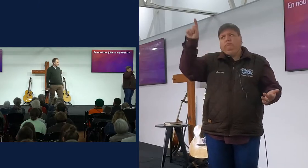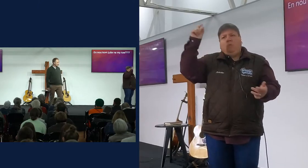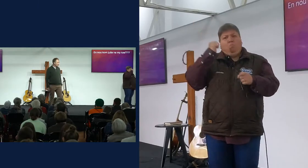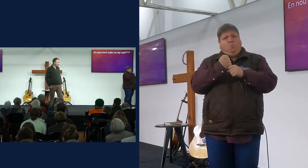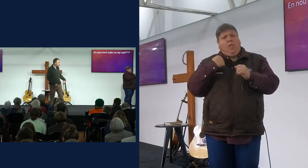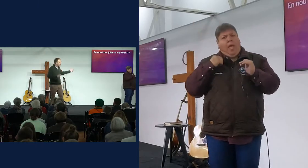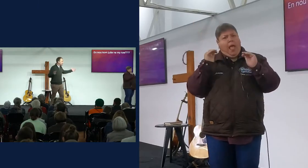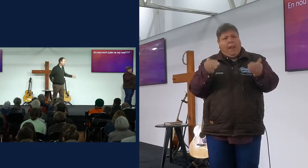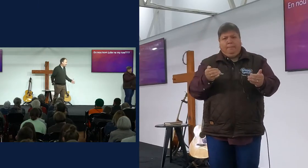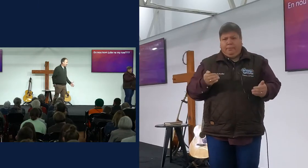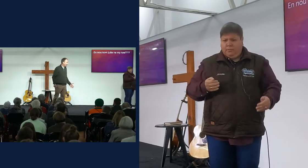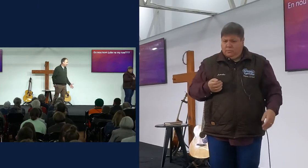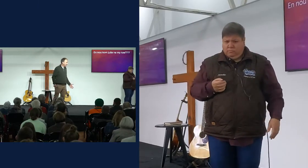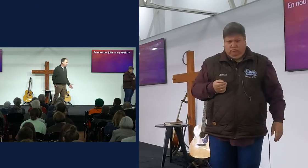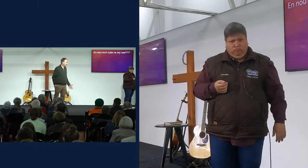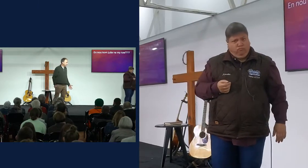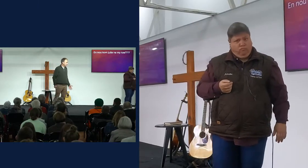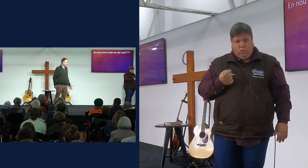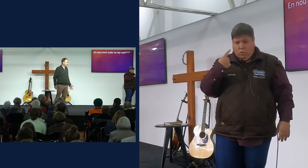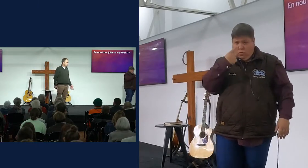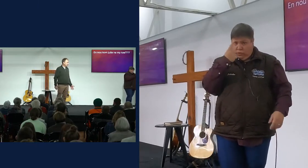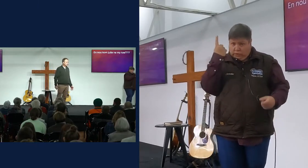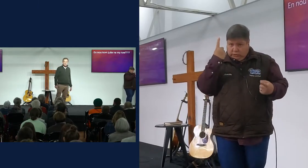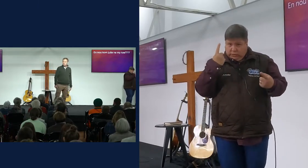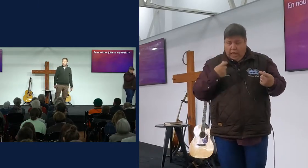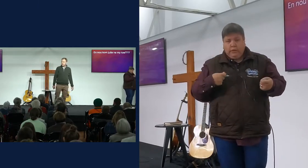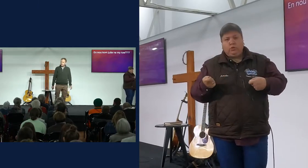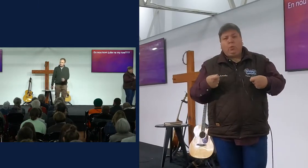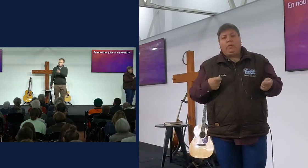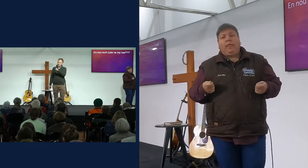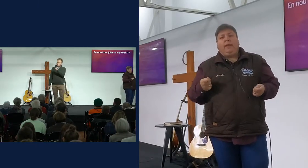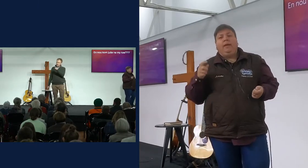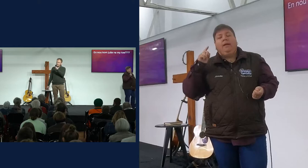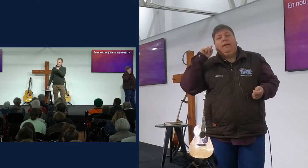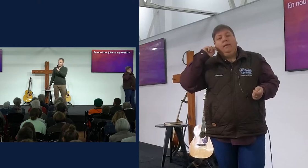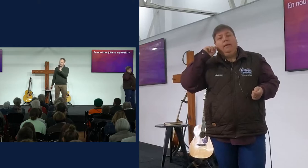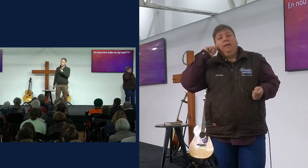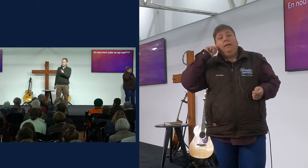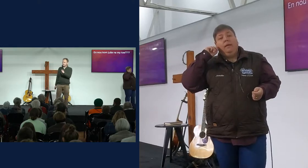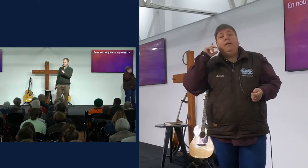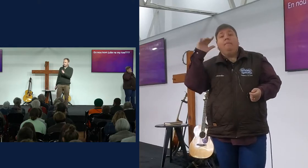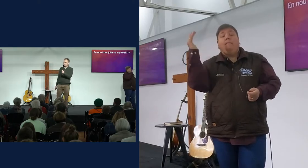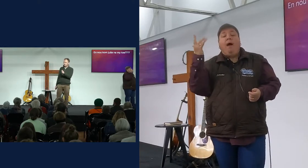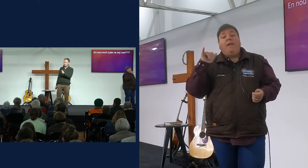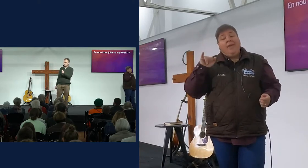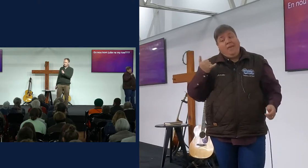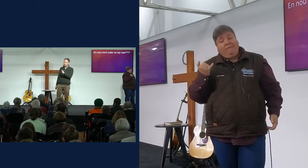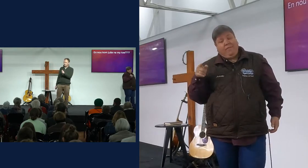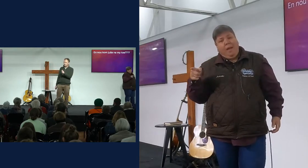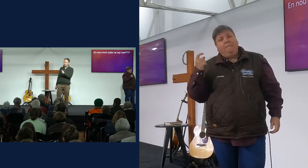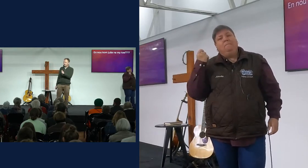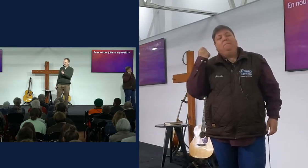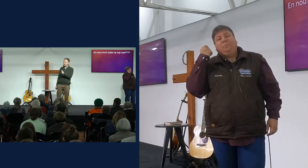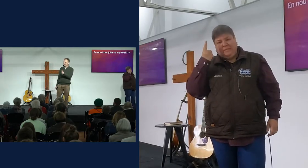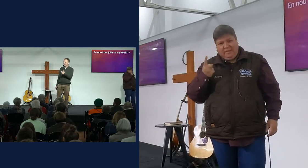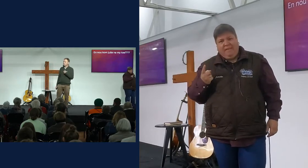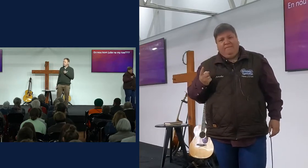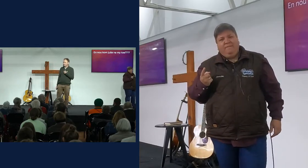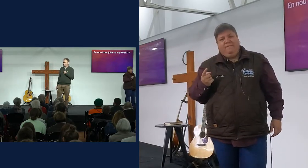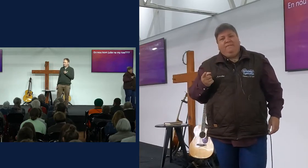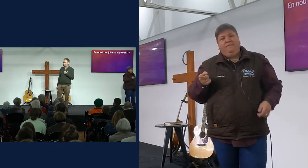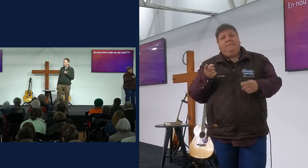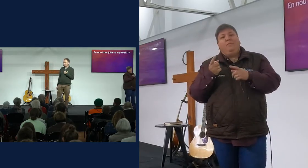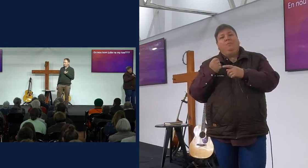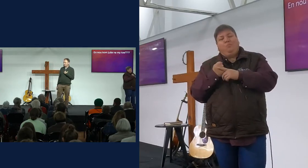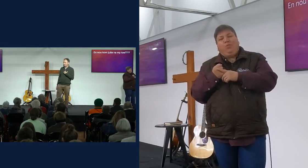vriendelike geschene, nou is alles het recht, en sien, Jefta het iets in die jere besef, dat, hy moet